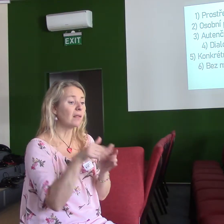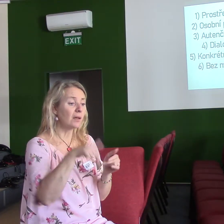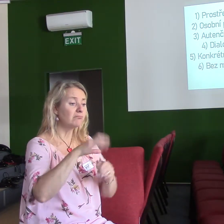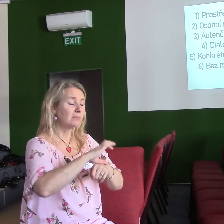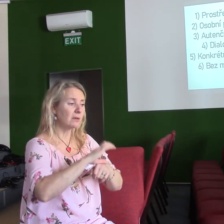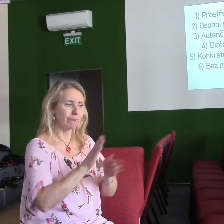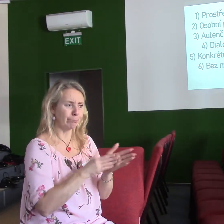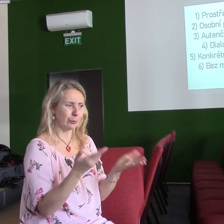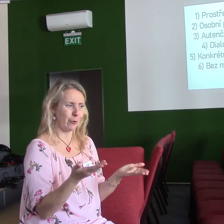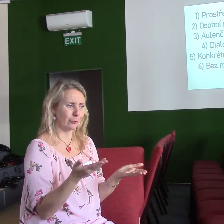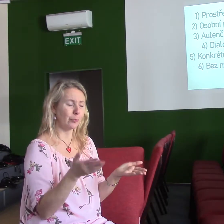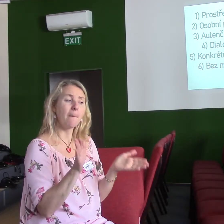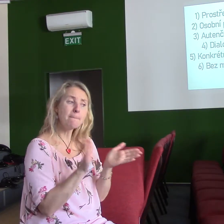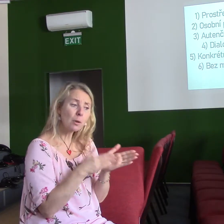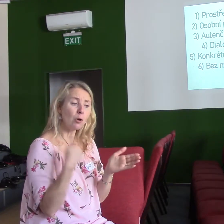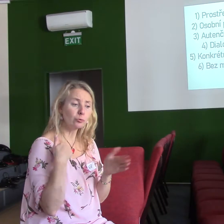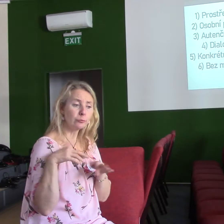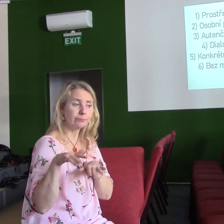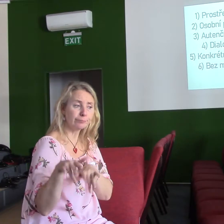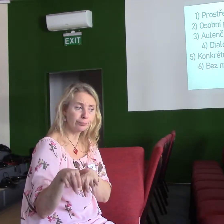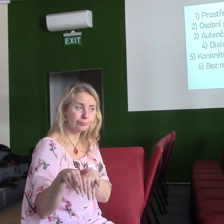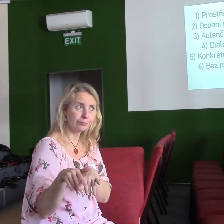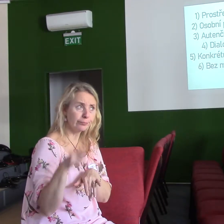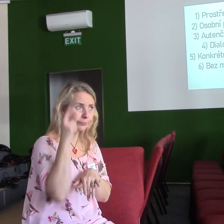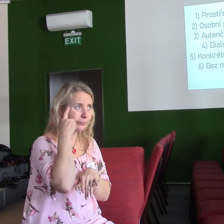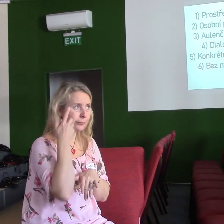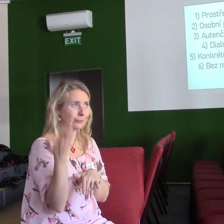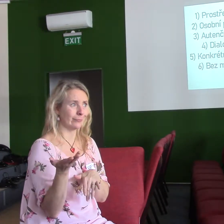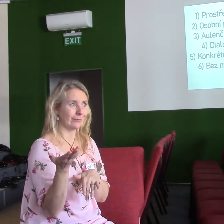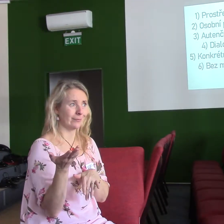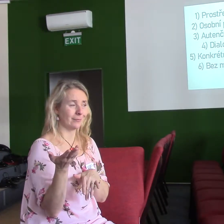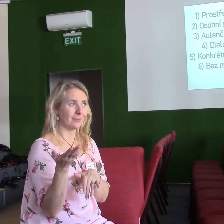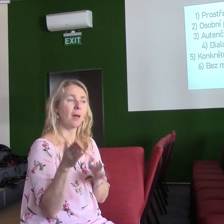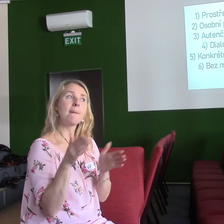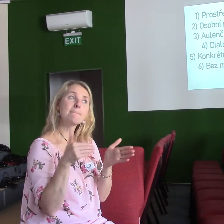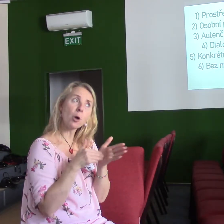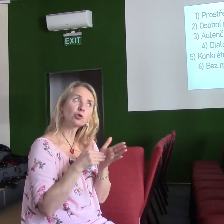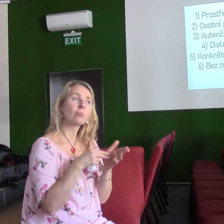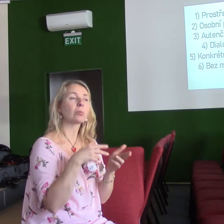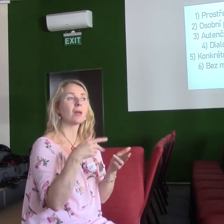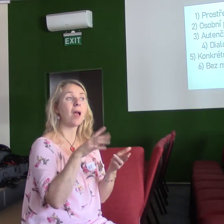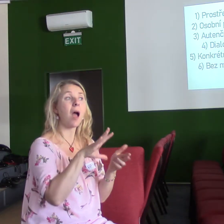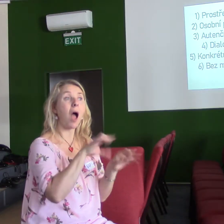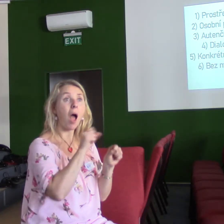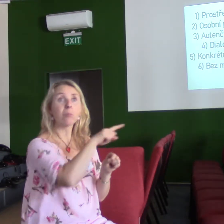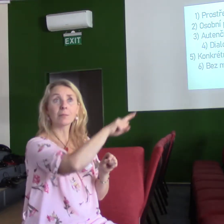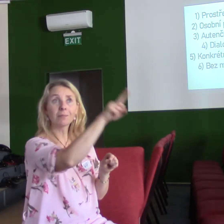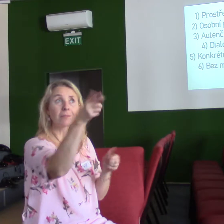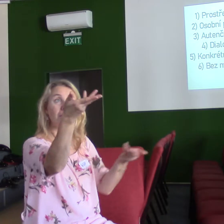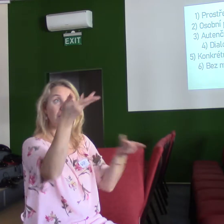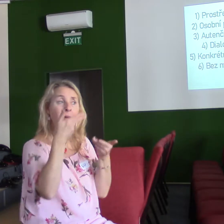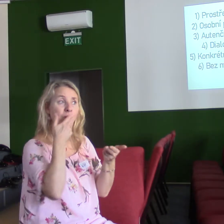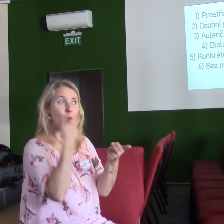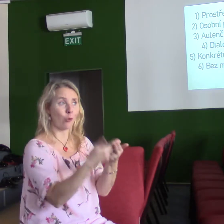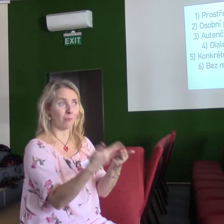Proč bych si měl účastnit tady těch aktivit? Proč? A potřebuje, aby jsme jim dali odpovědi, které pro ně budou